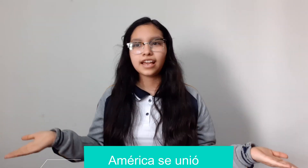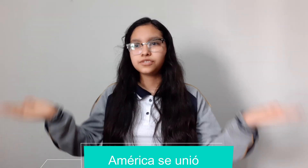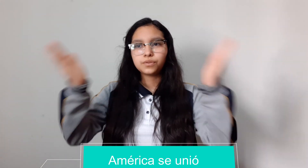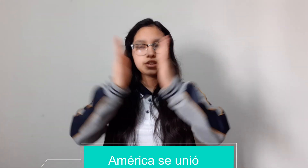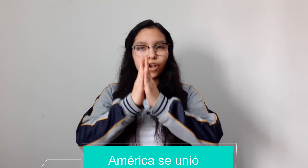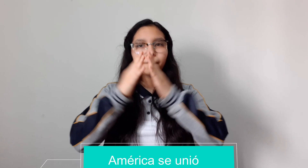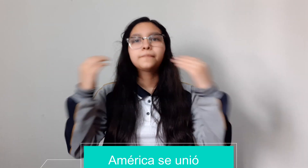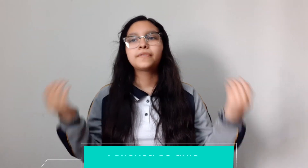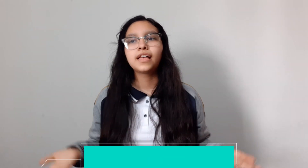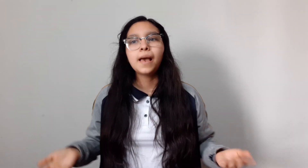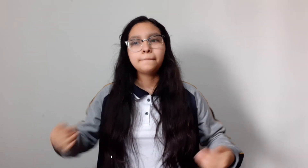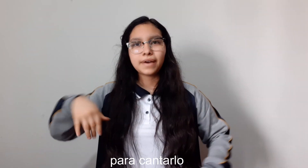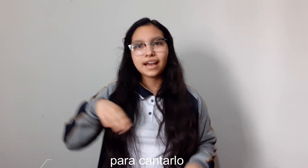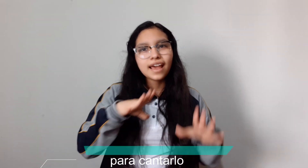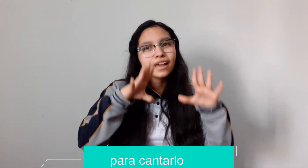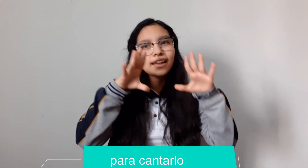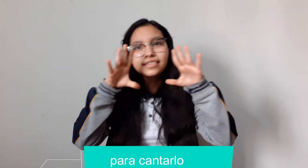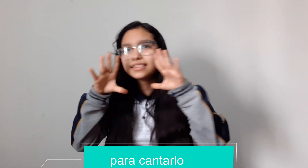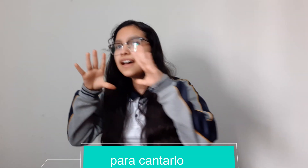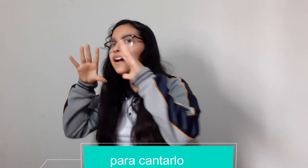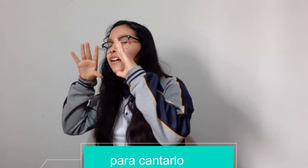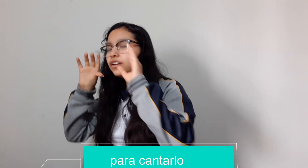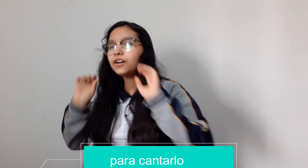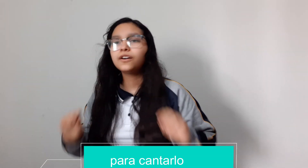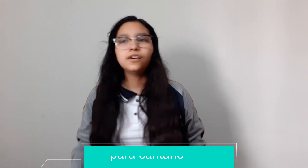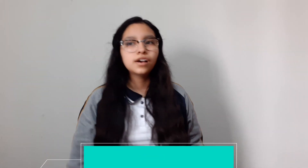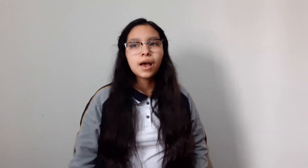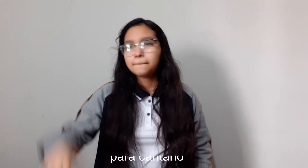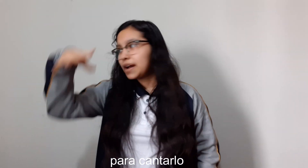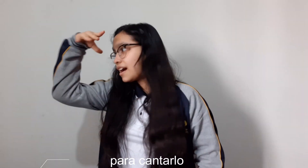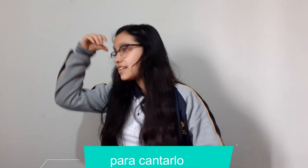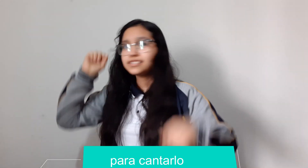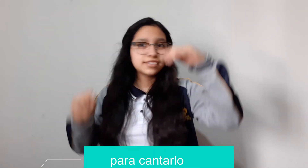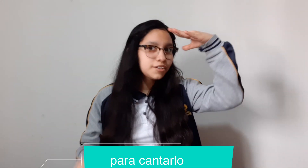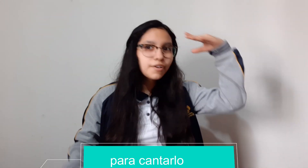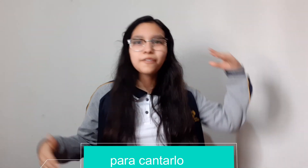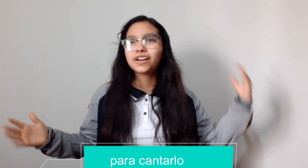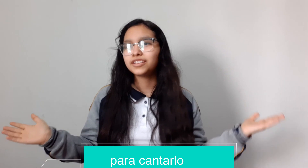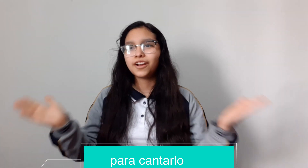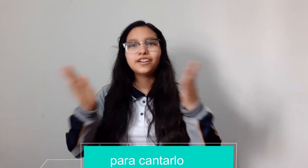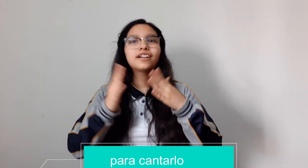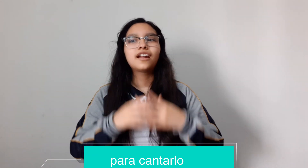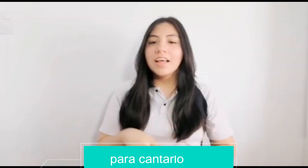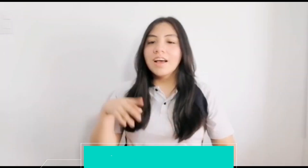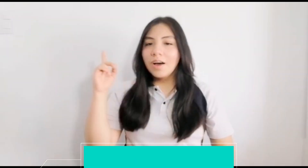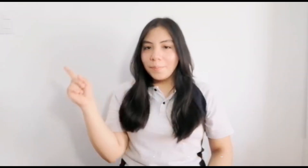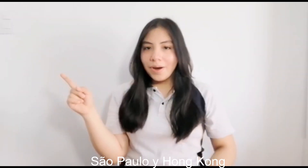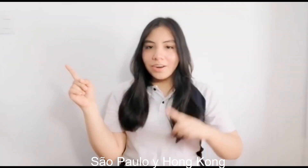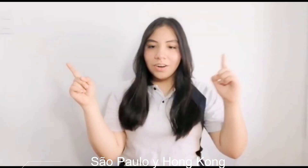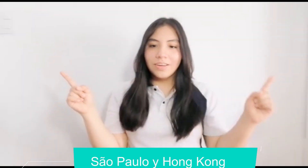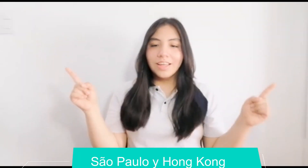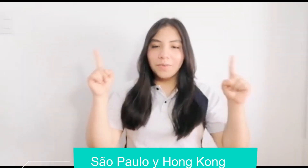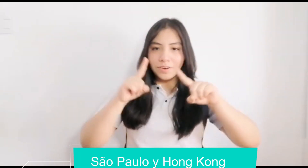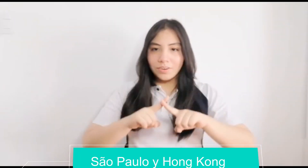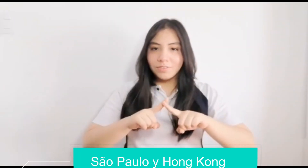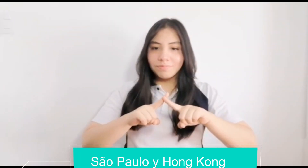amamos más